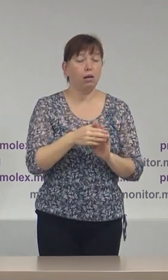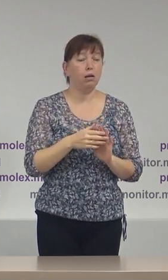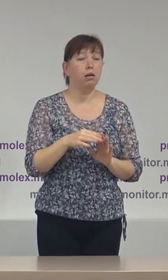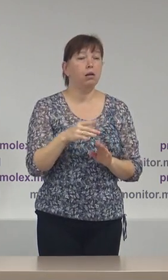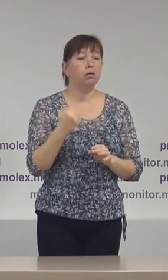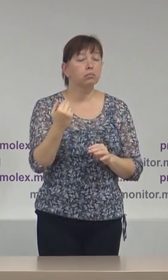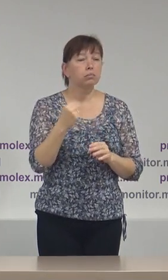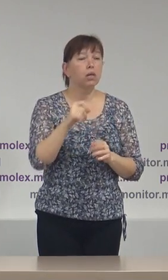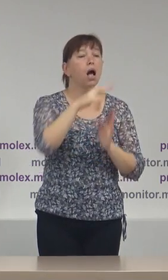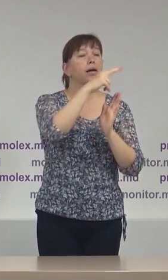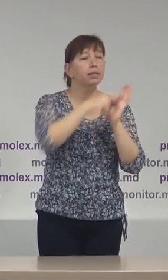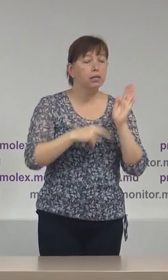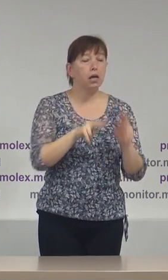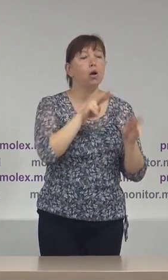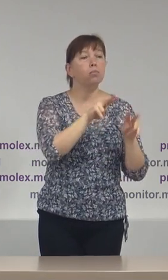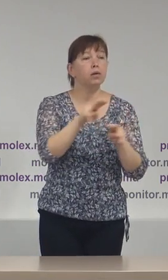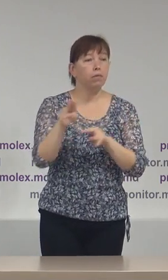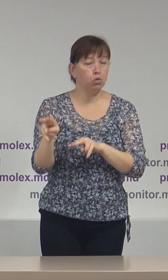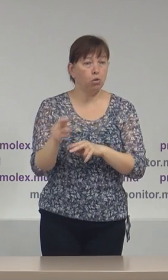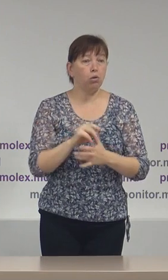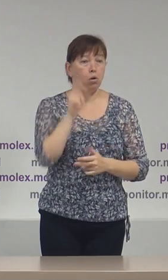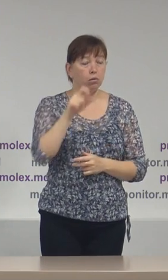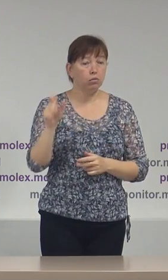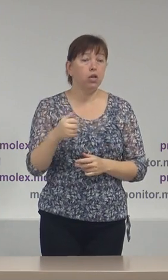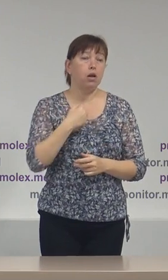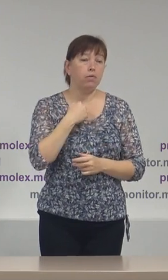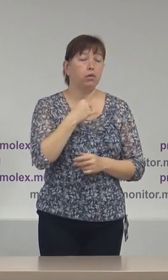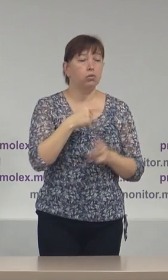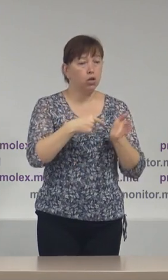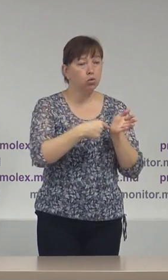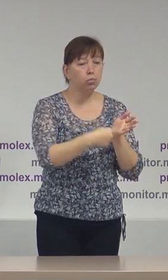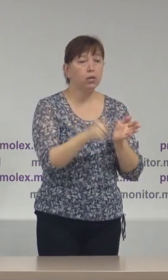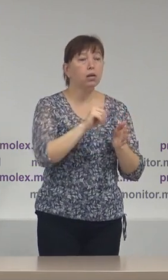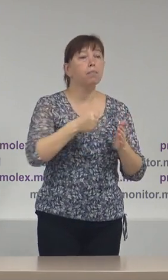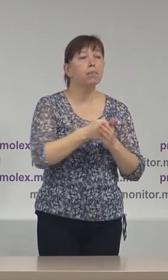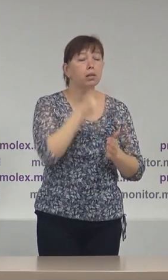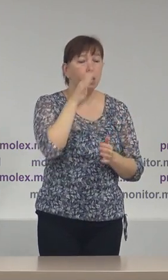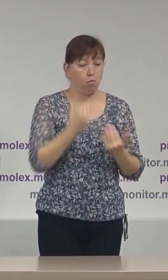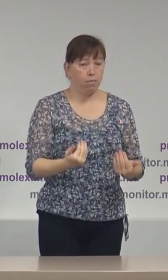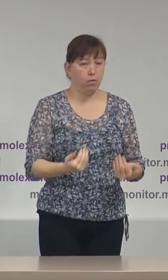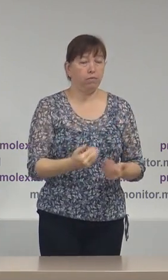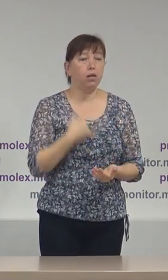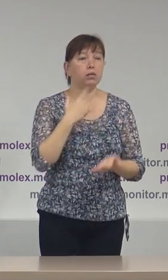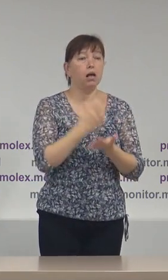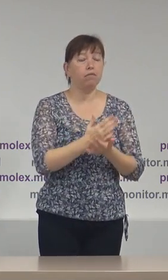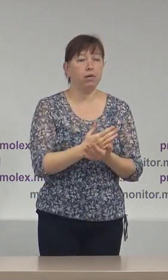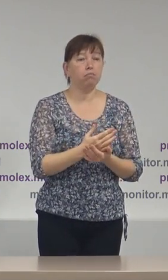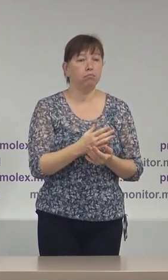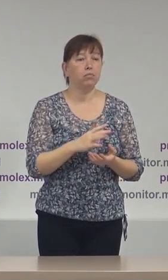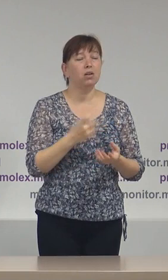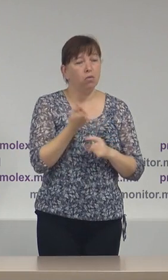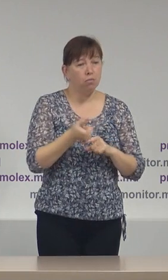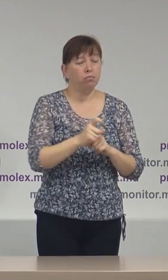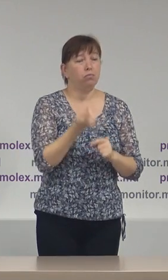referă la acreditarea observatorilor. Aici aș mai vrea să sublumiesc că până la momentul de față avem destul de